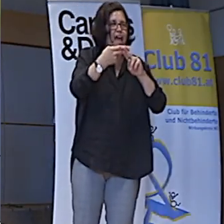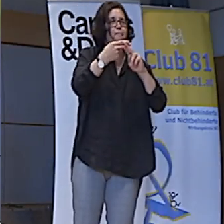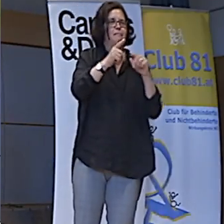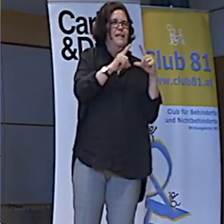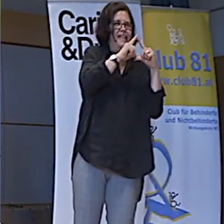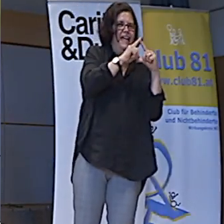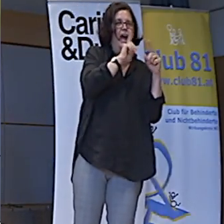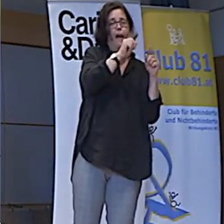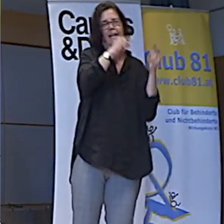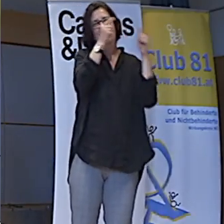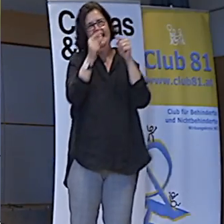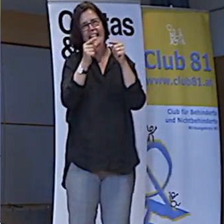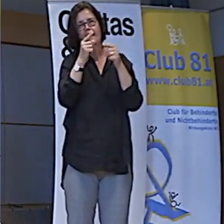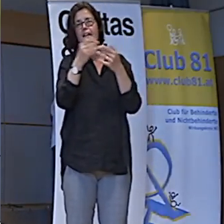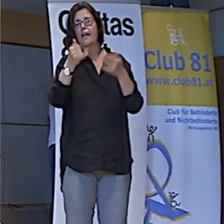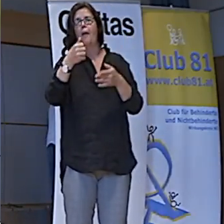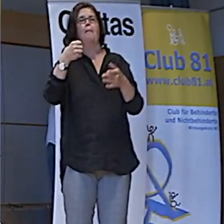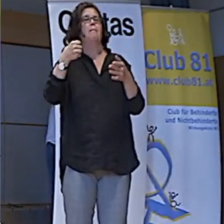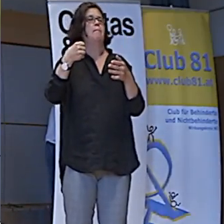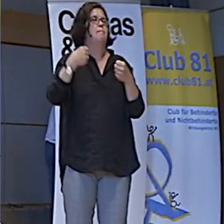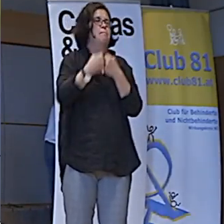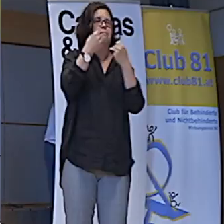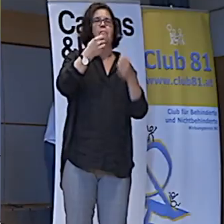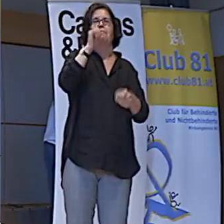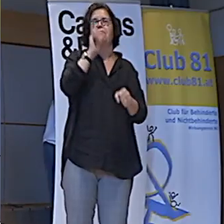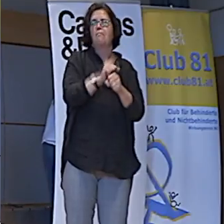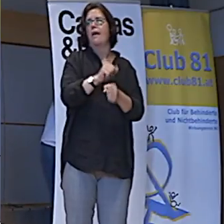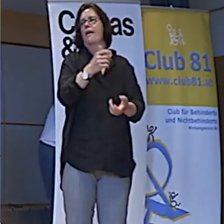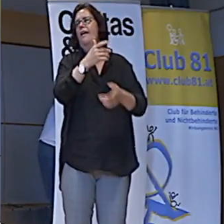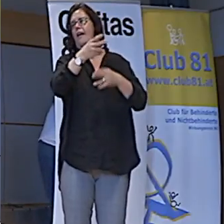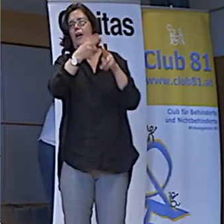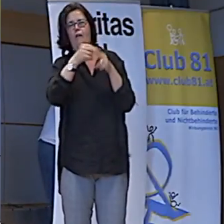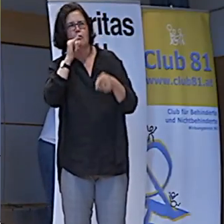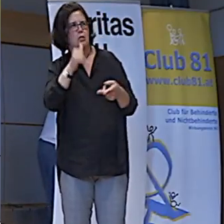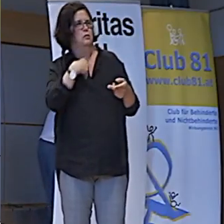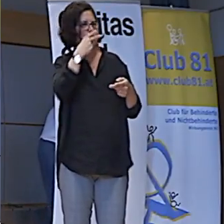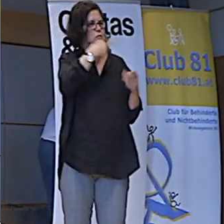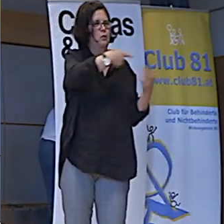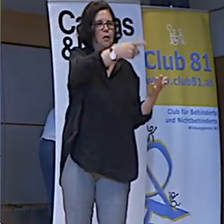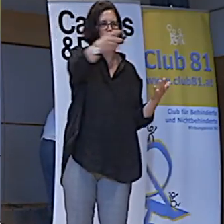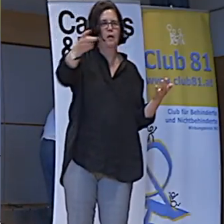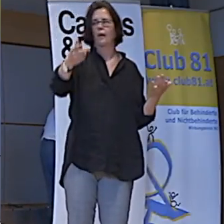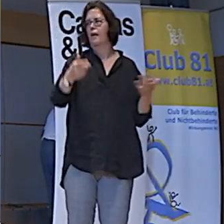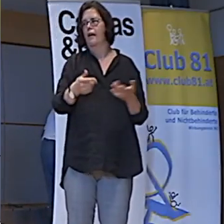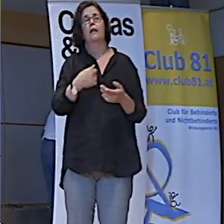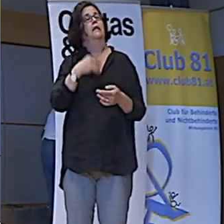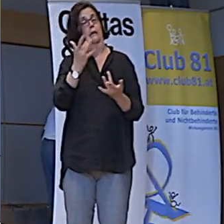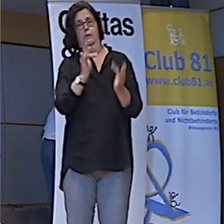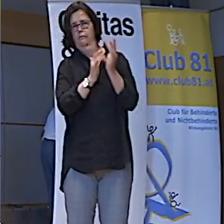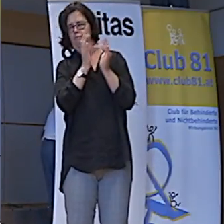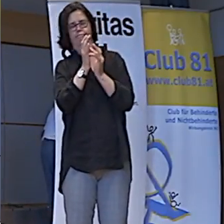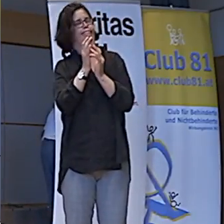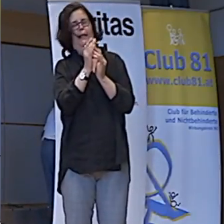der Kirche, aber immerhin seid ihr jetzt ein Bier dringer, Kaffee dringer, und ein wenig Spaß haben da, und ich will jetzt kein Heiland, der irgendwelche